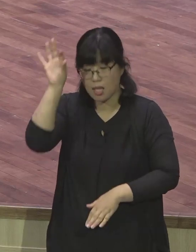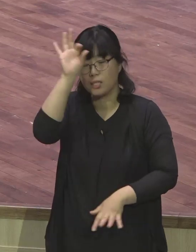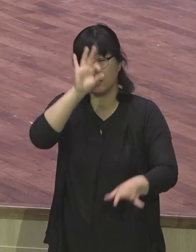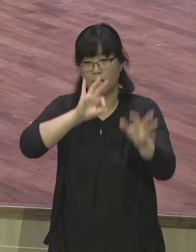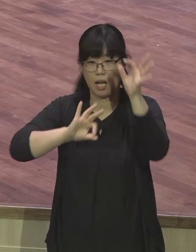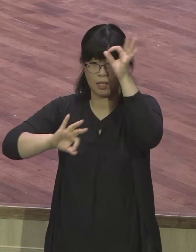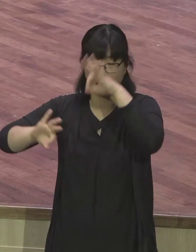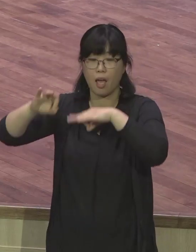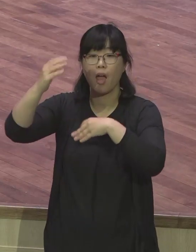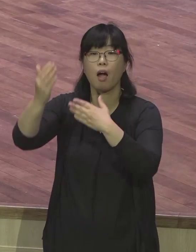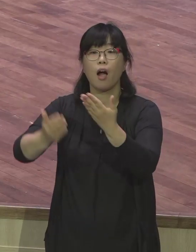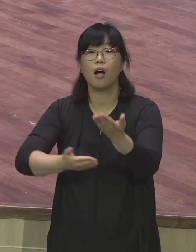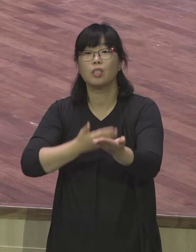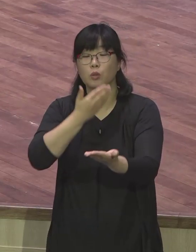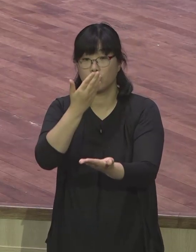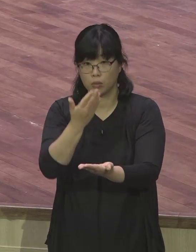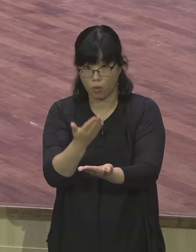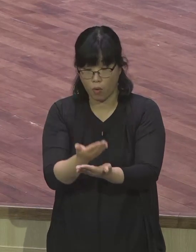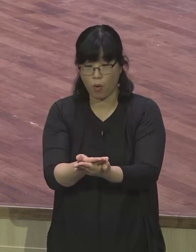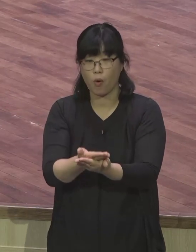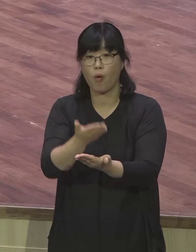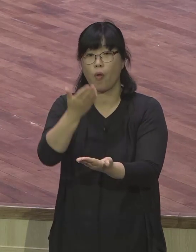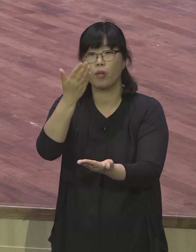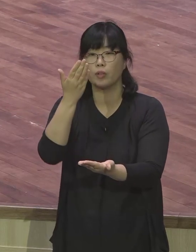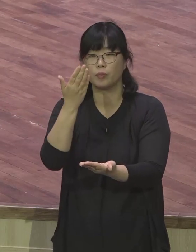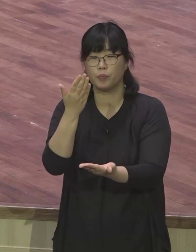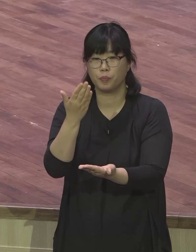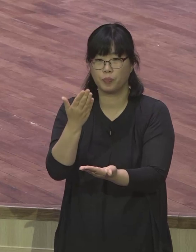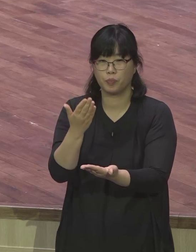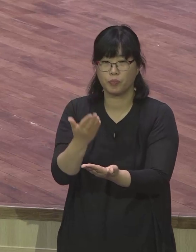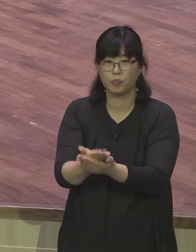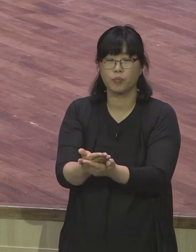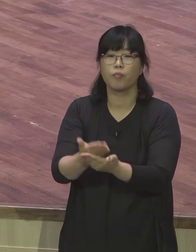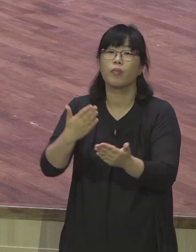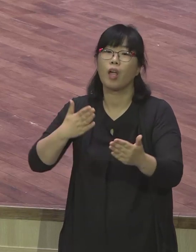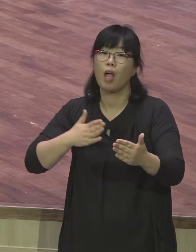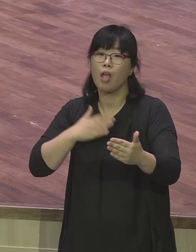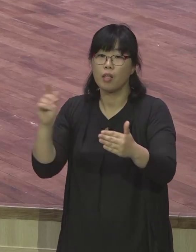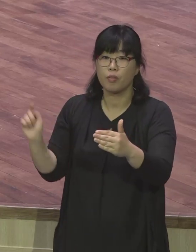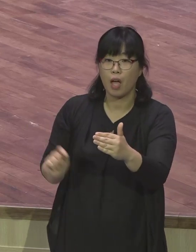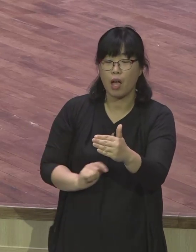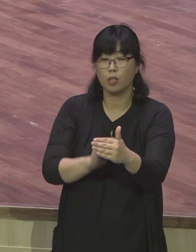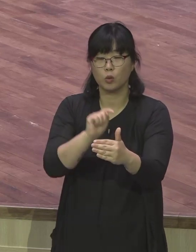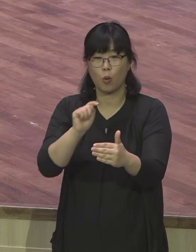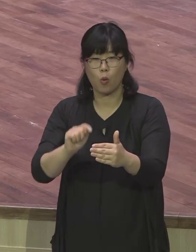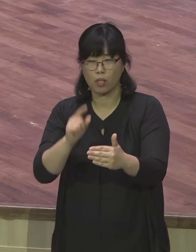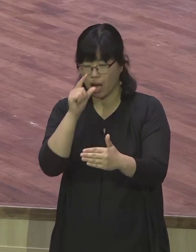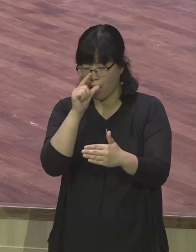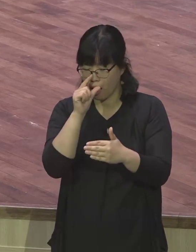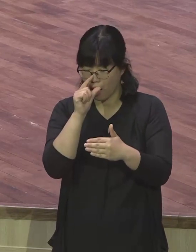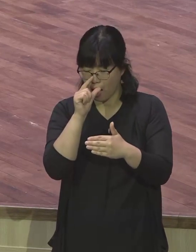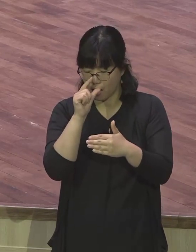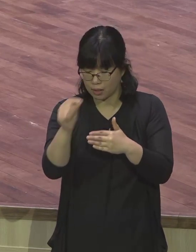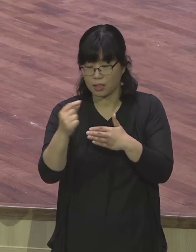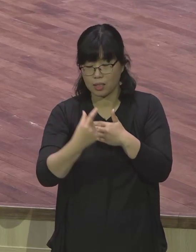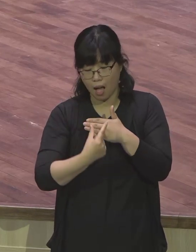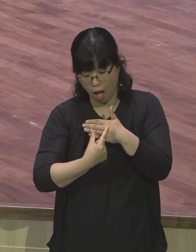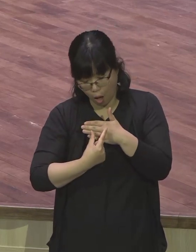찾게 하소서 내 속에 가시가